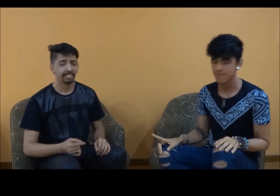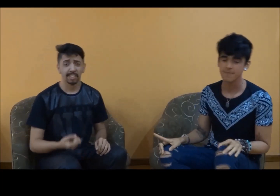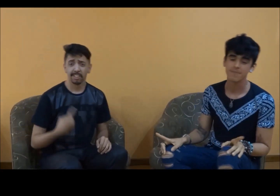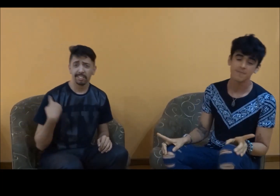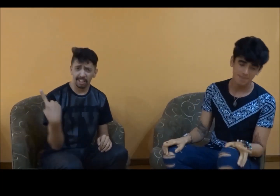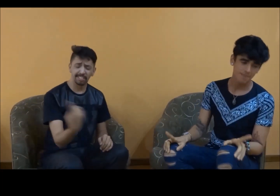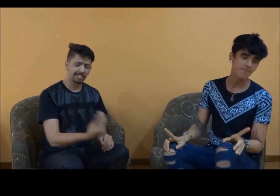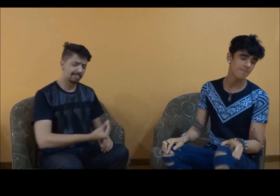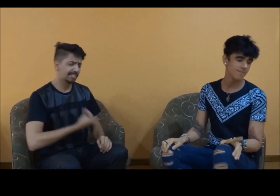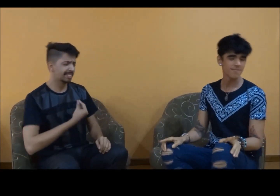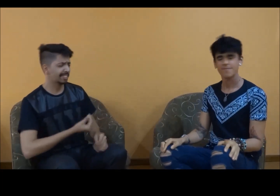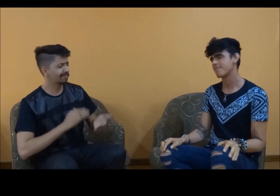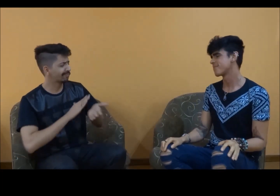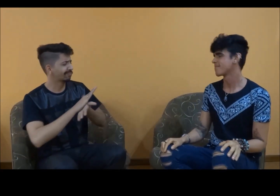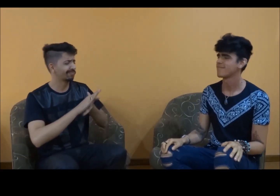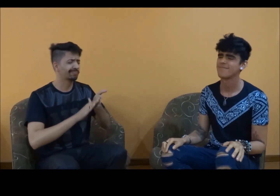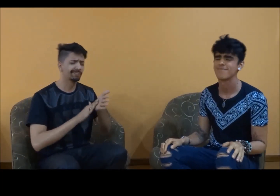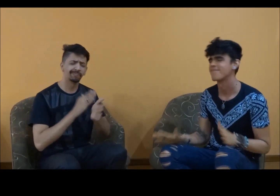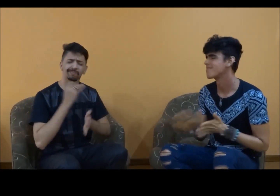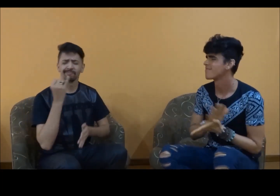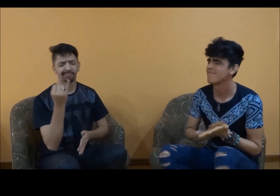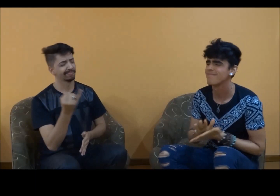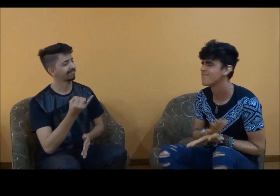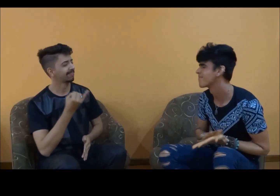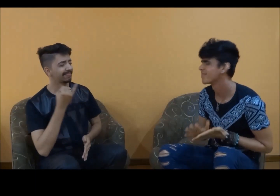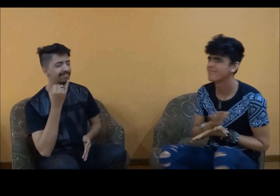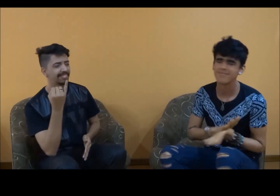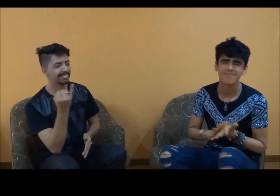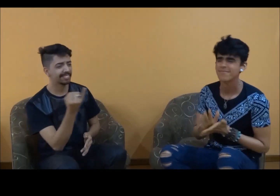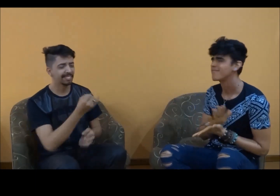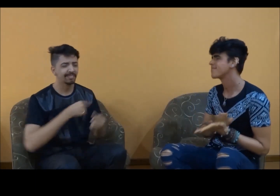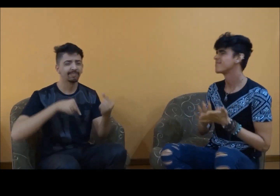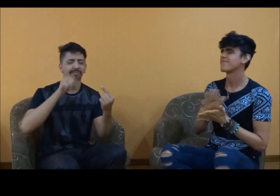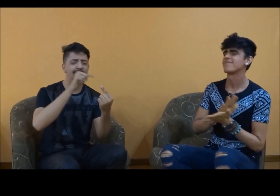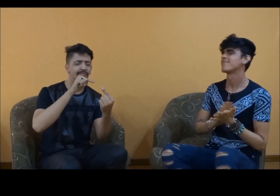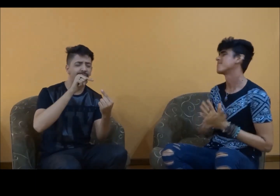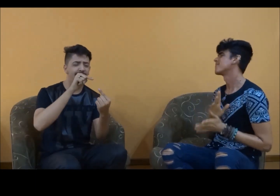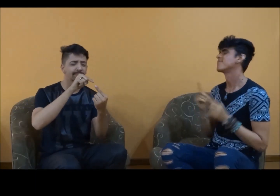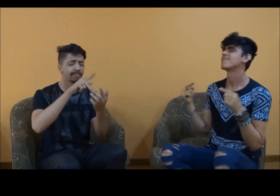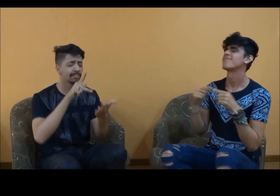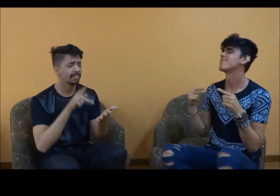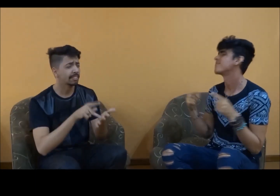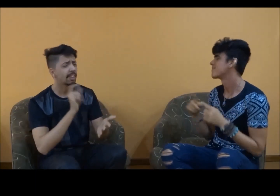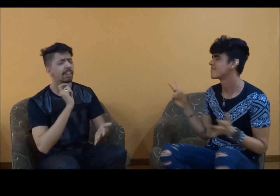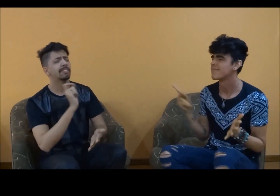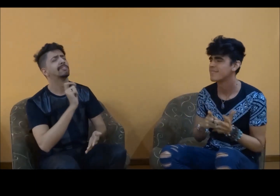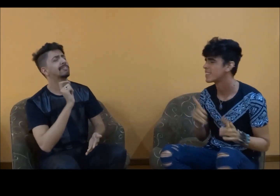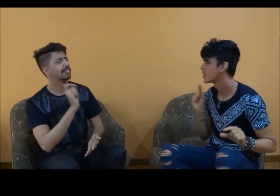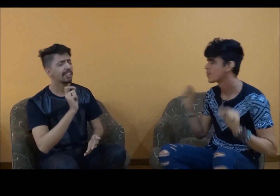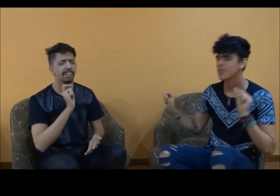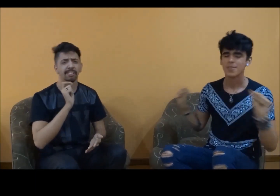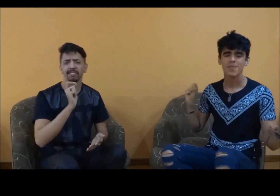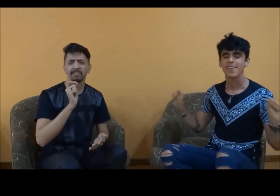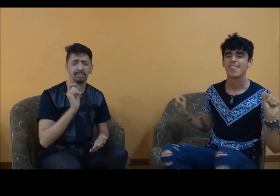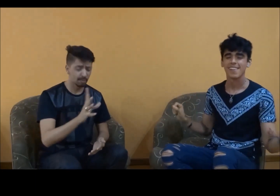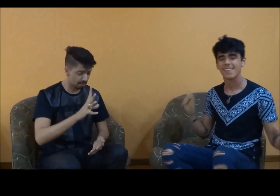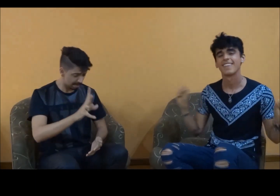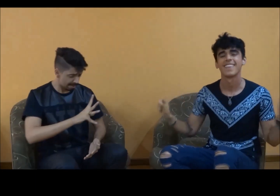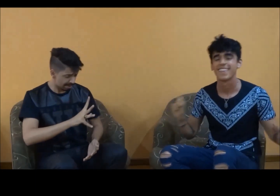E nessa vida nada se leva E no fundo todo mundo espera O